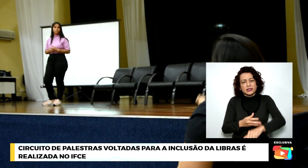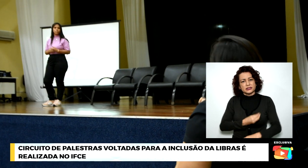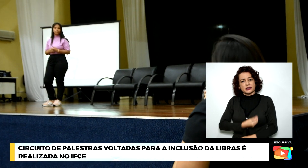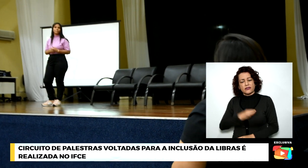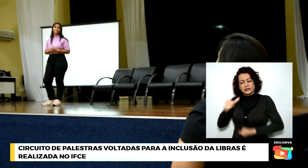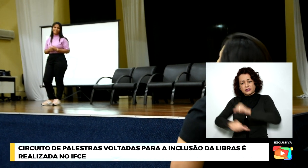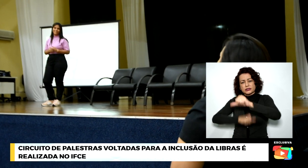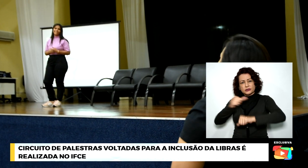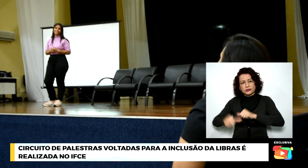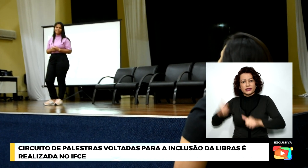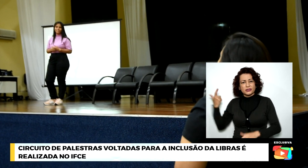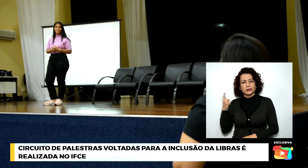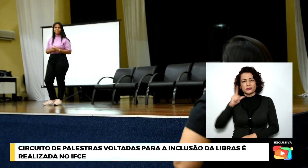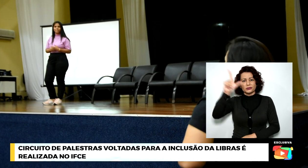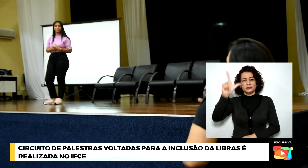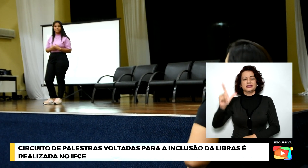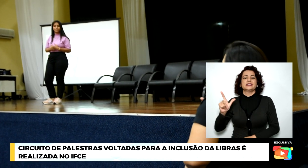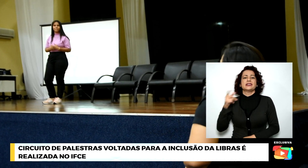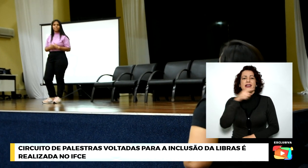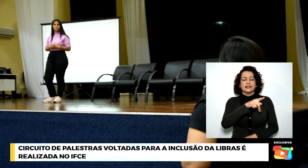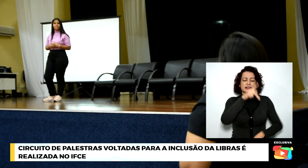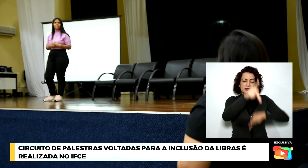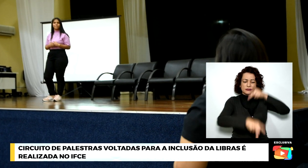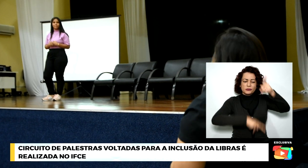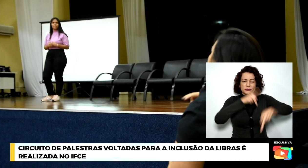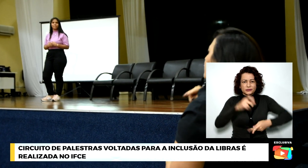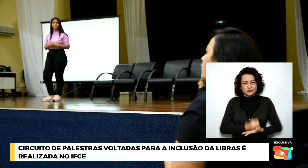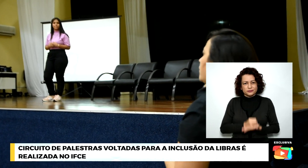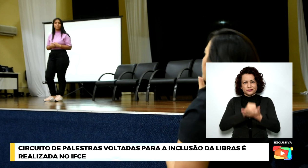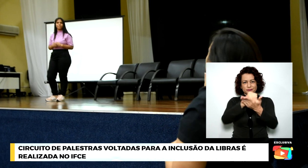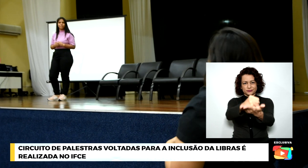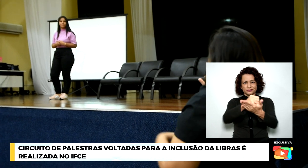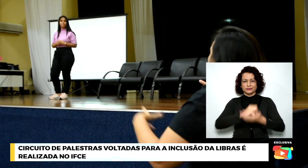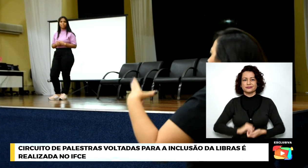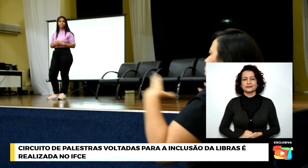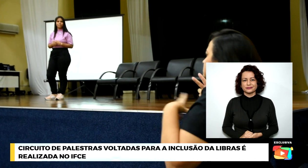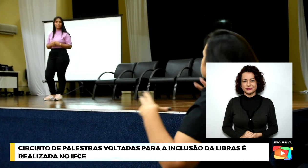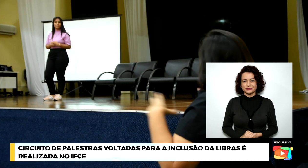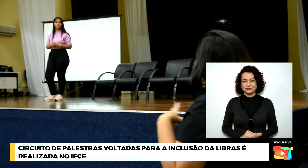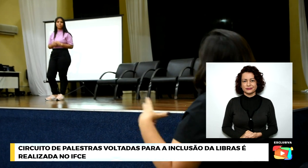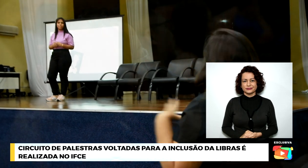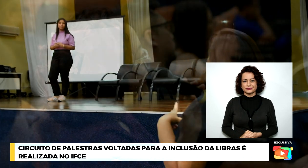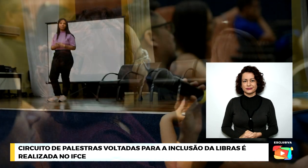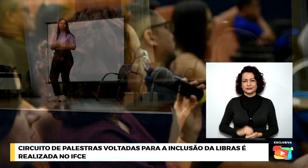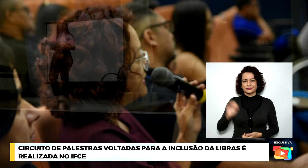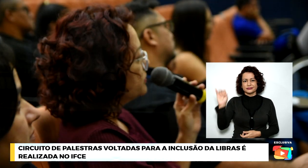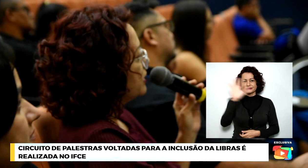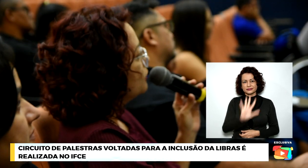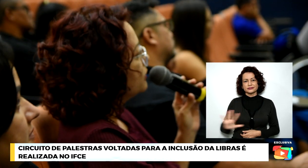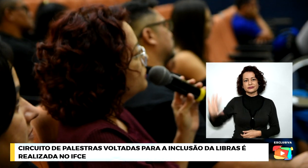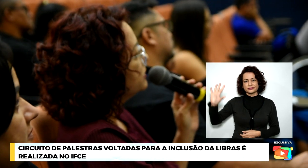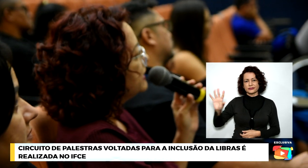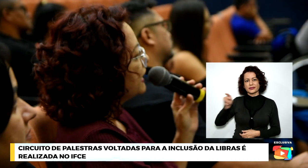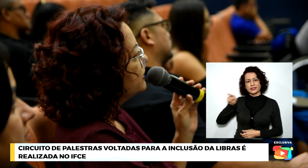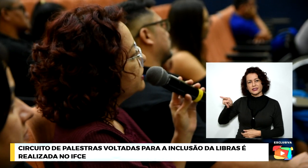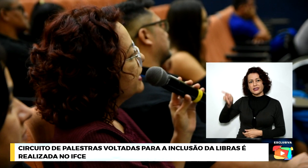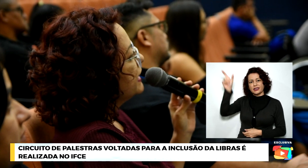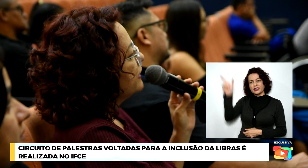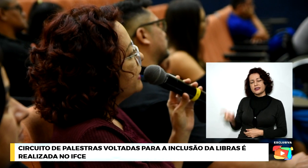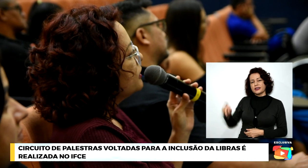por um pequeno gesto de uma população maior. As imagens são de Paulo Victor, eu sou o João Lucas Alves, retornando para os